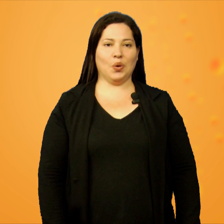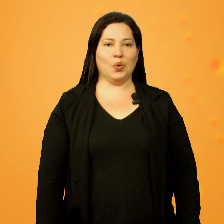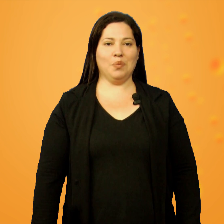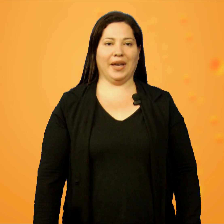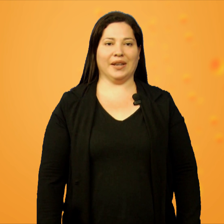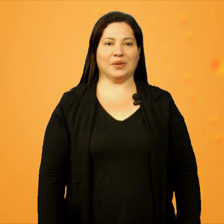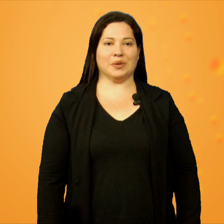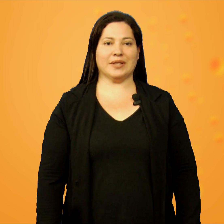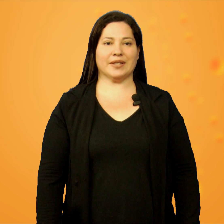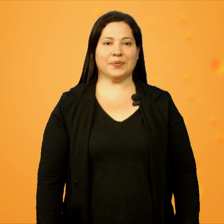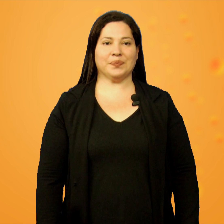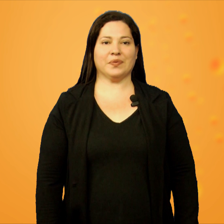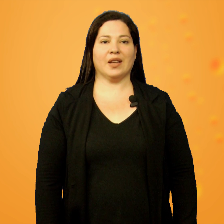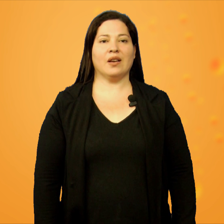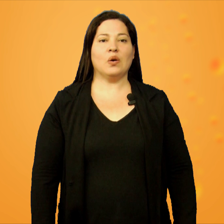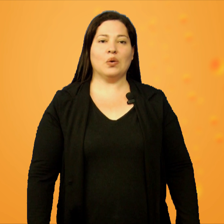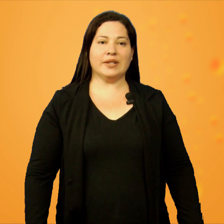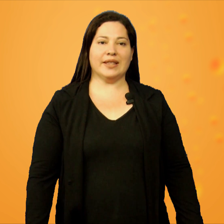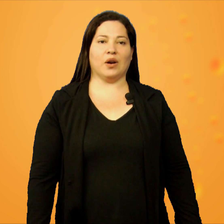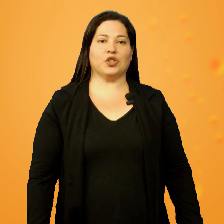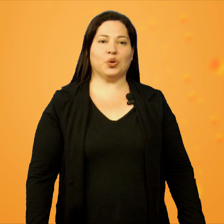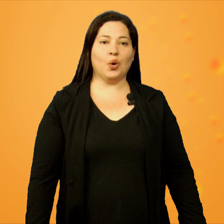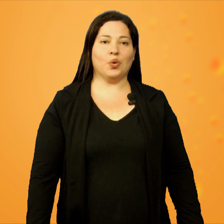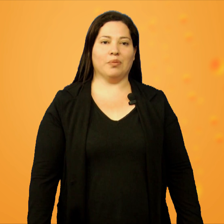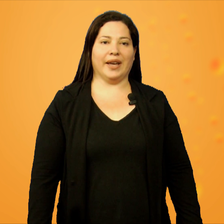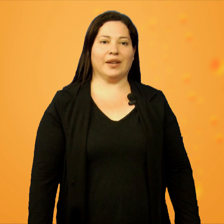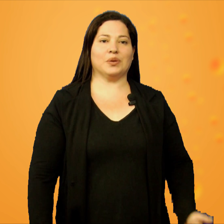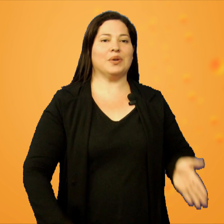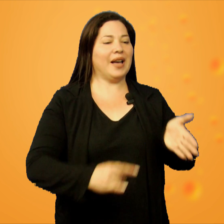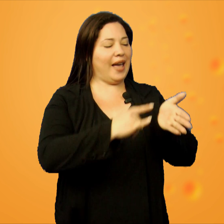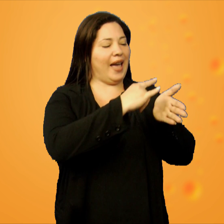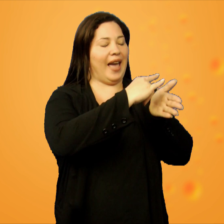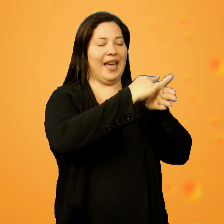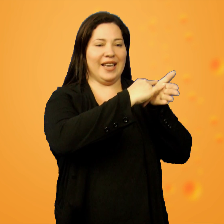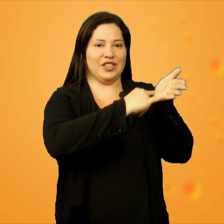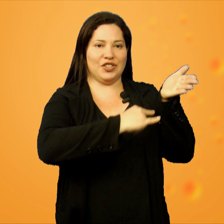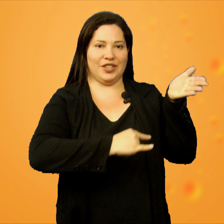documentos. O sinal de documento é este.